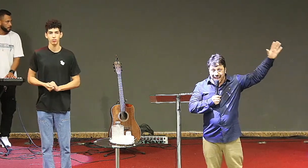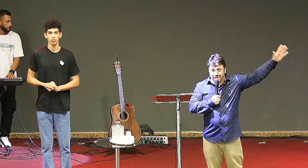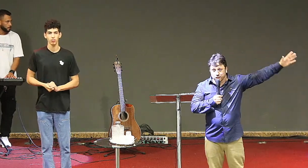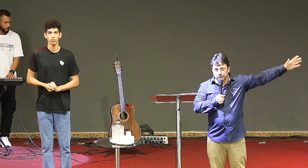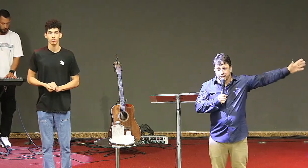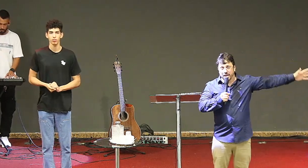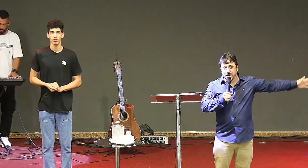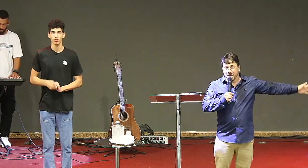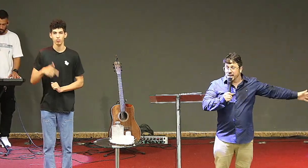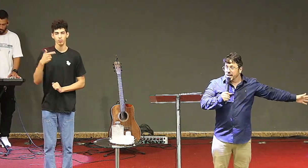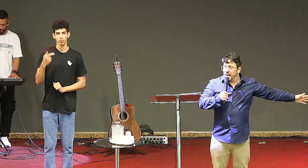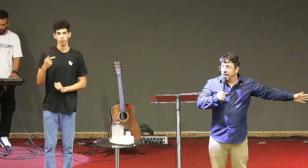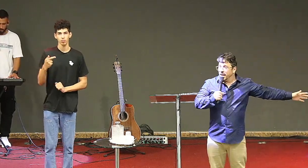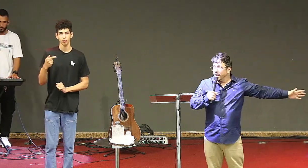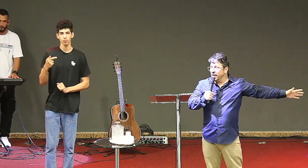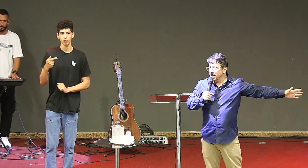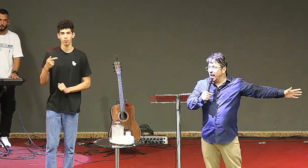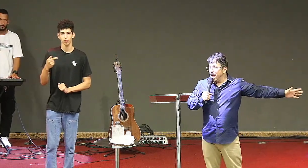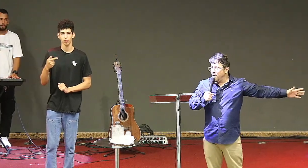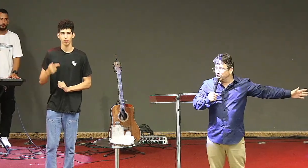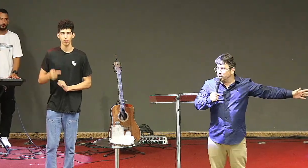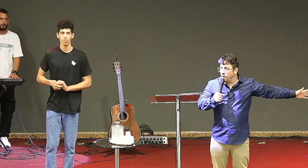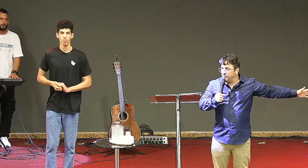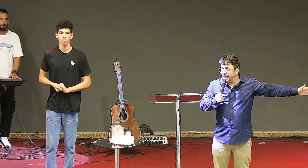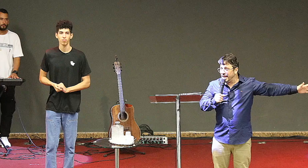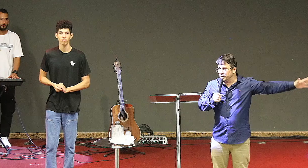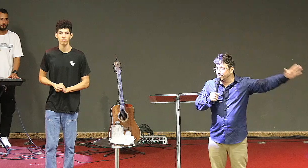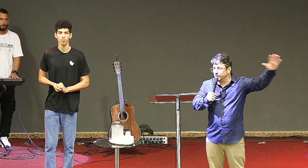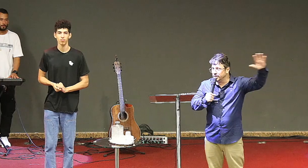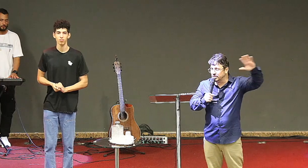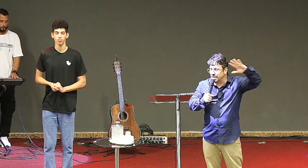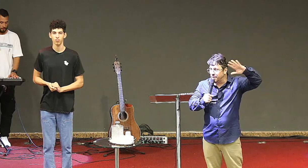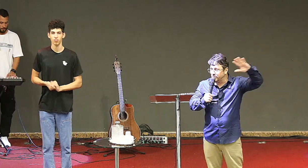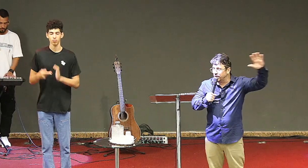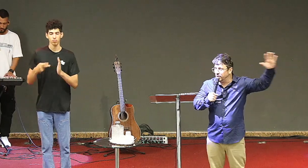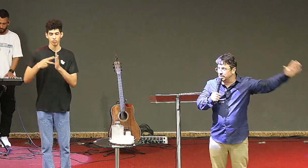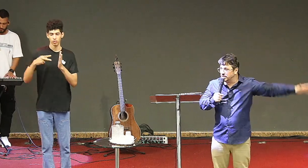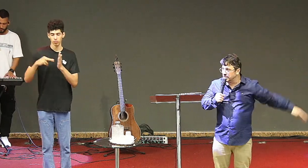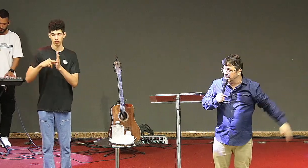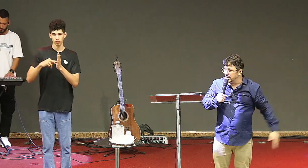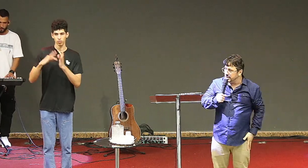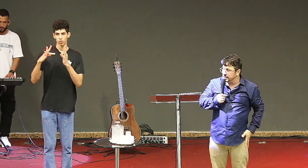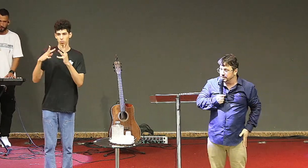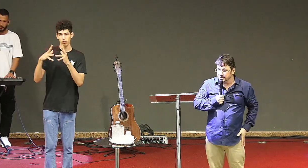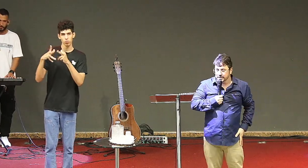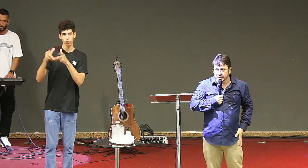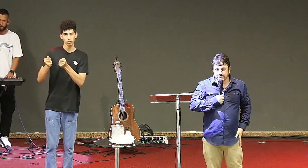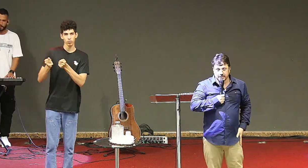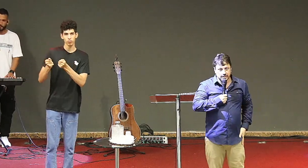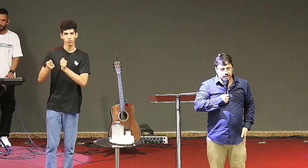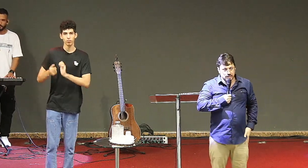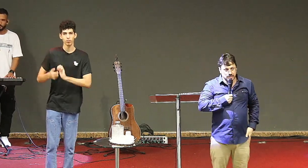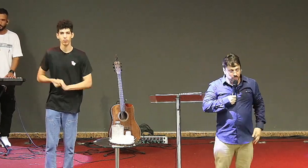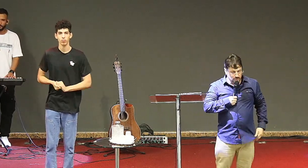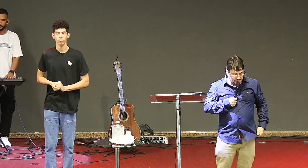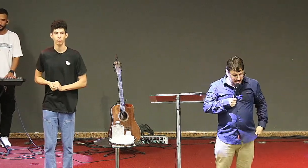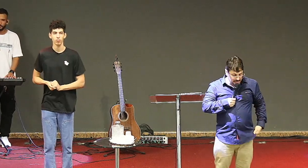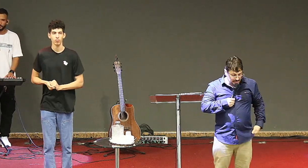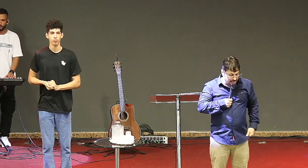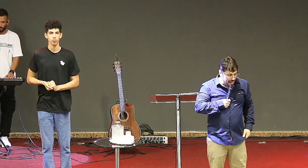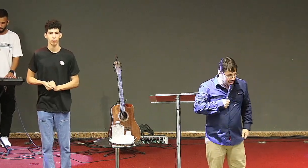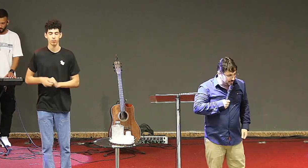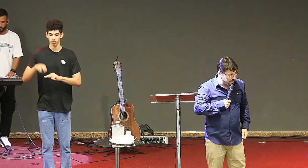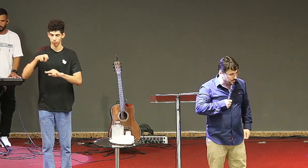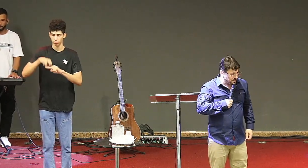sete algo de completo está por acontecer você pode se